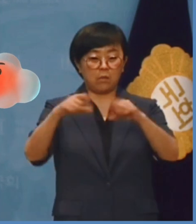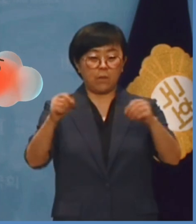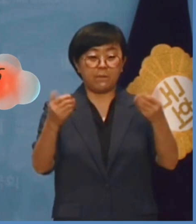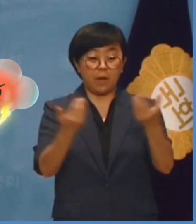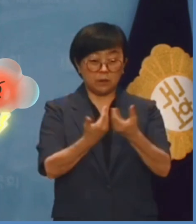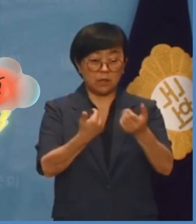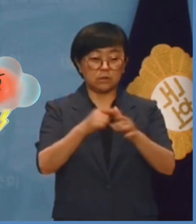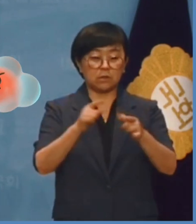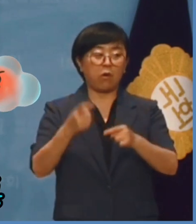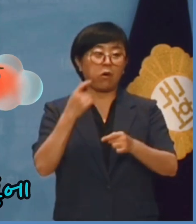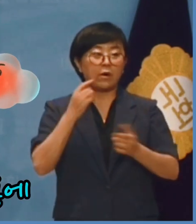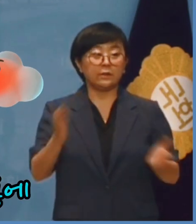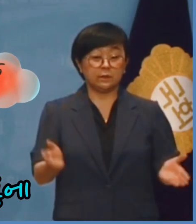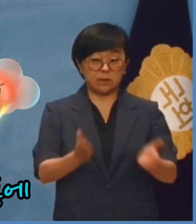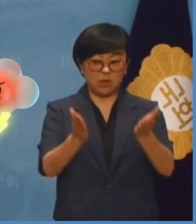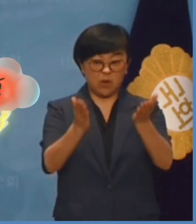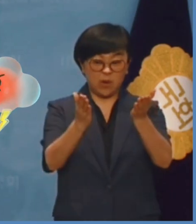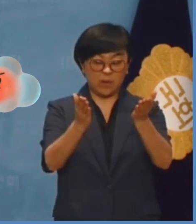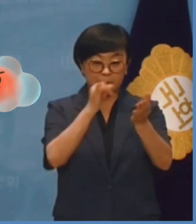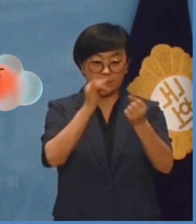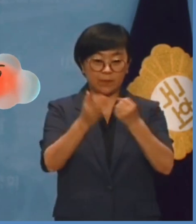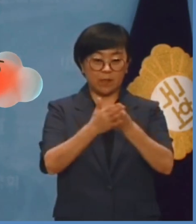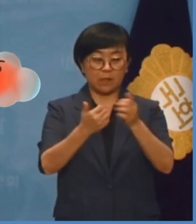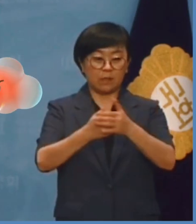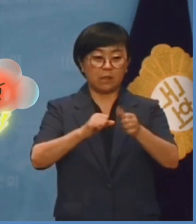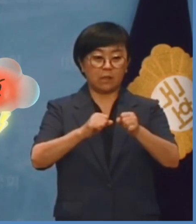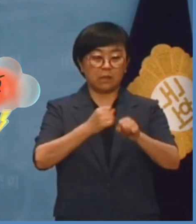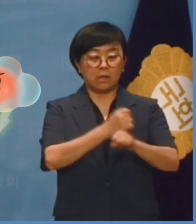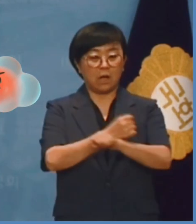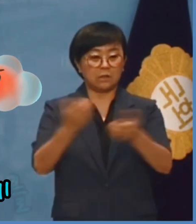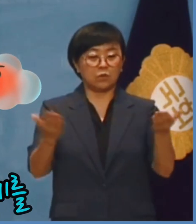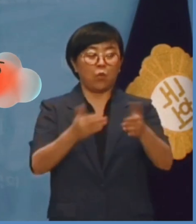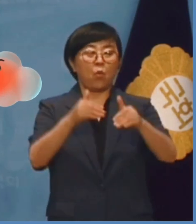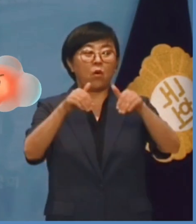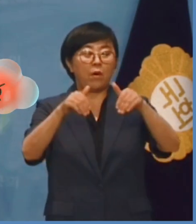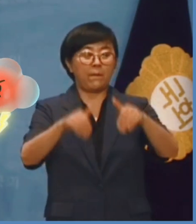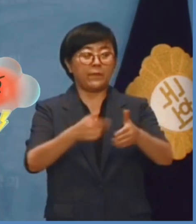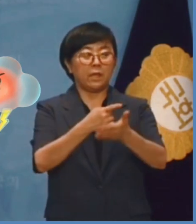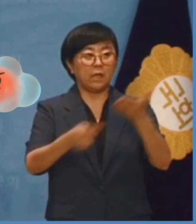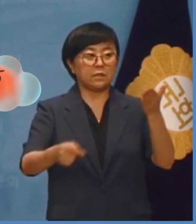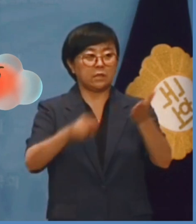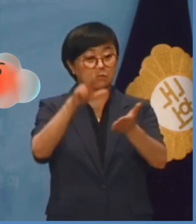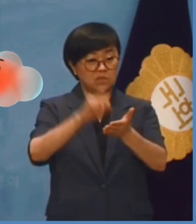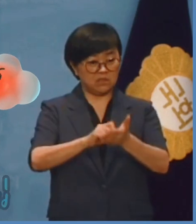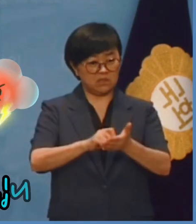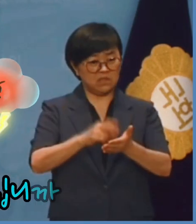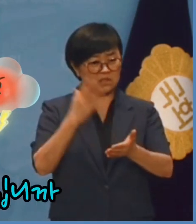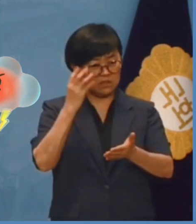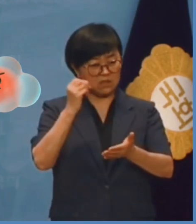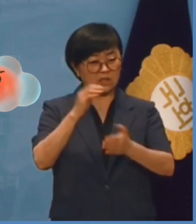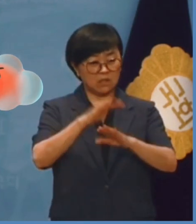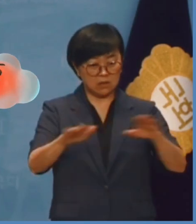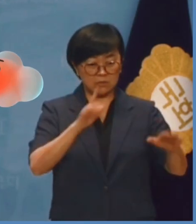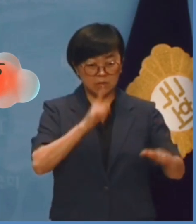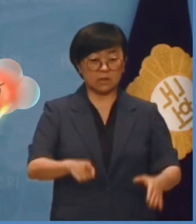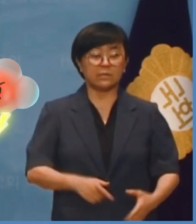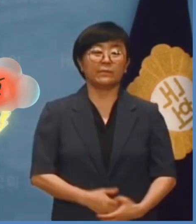종족주의 같은 거짓 선동에 경도돼 강제 동원 피해자 문제를 그렇게 굴욕적으로 푼 것입니까?